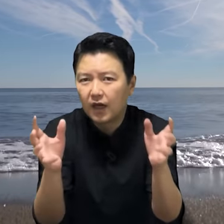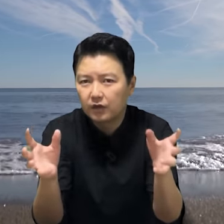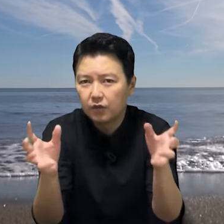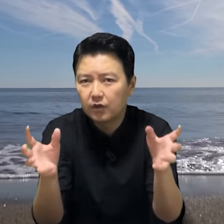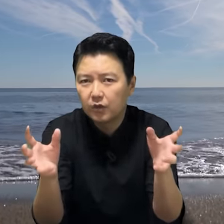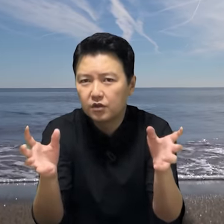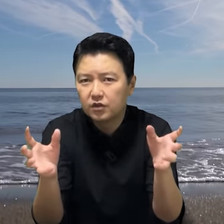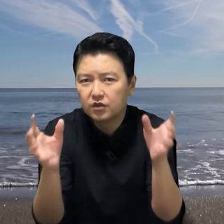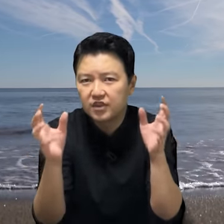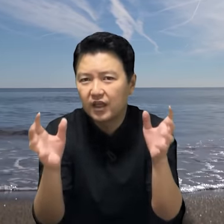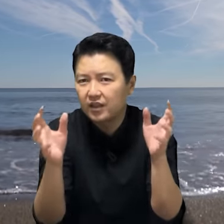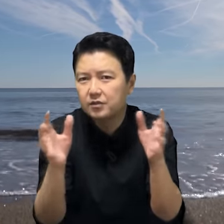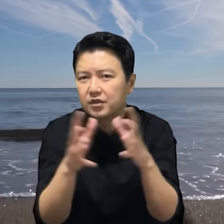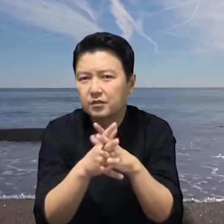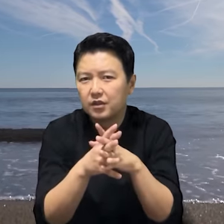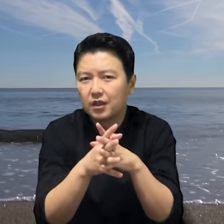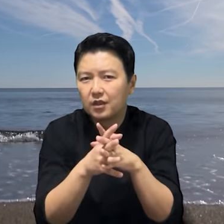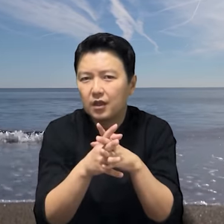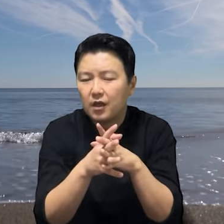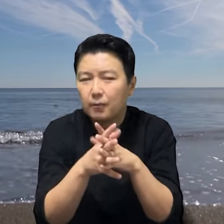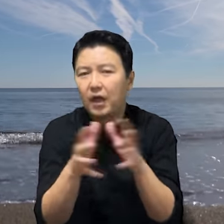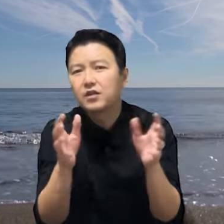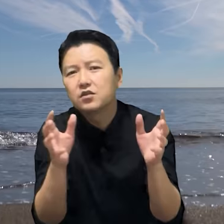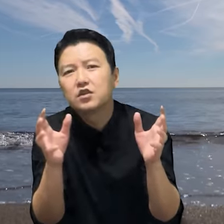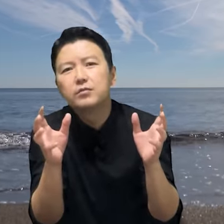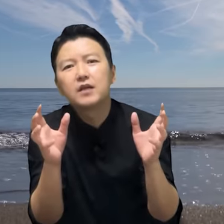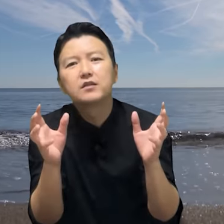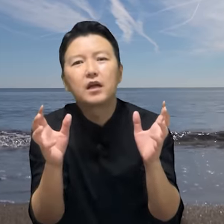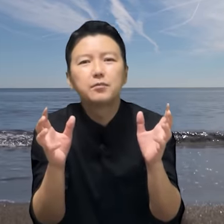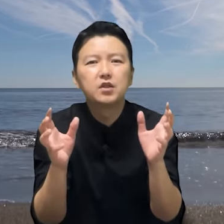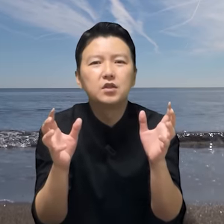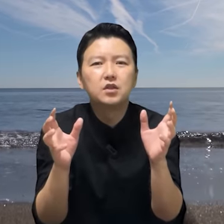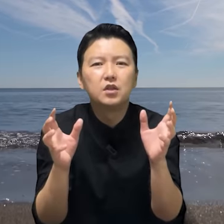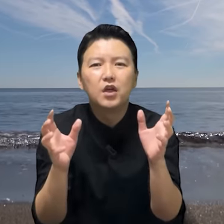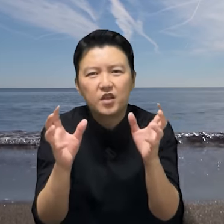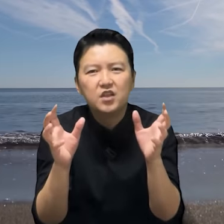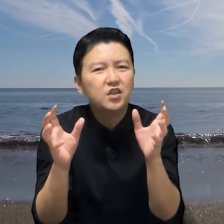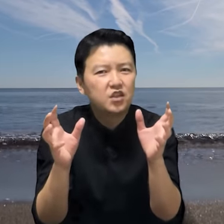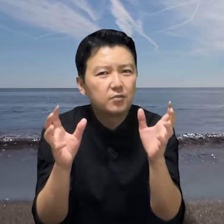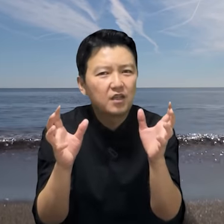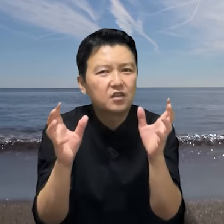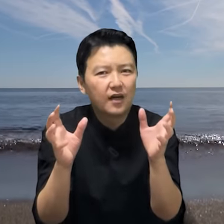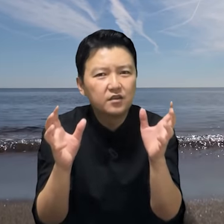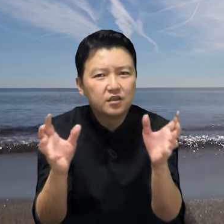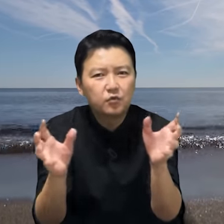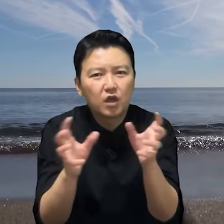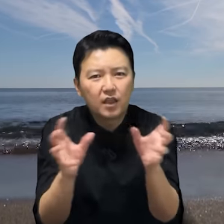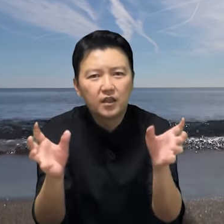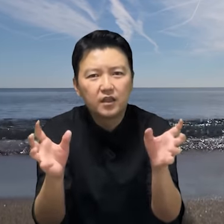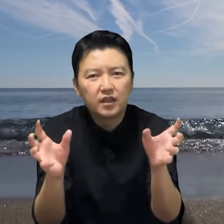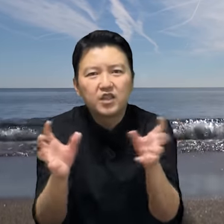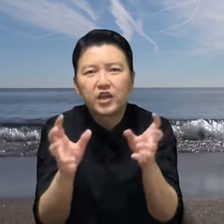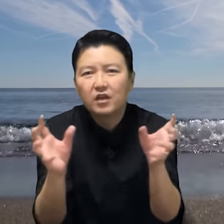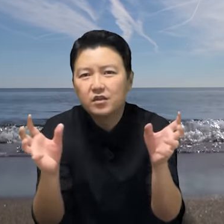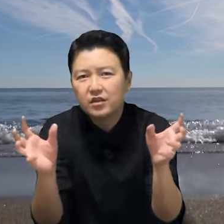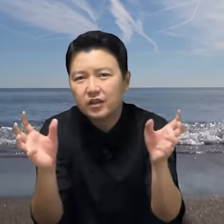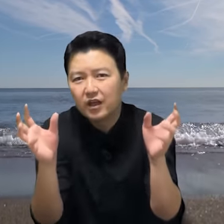안되어 보이는 새집이었습니다. 밖에서 집안을 살피니 이 집안은 다른 집들과 달리 샹들리에가